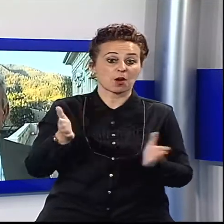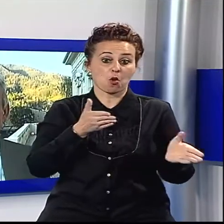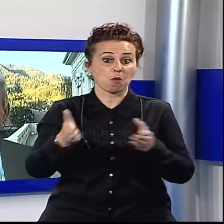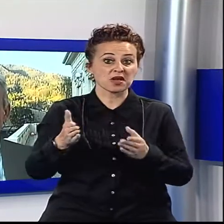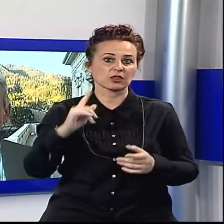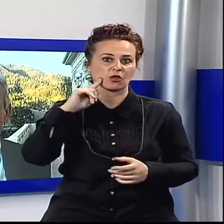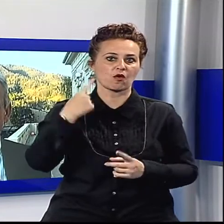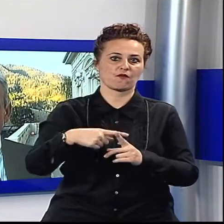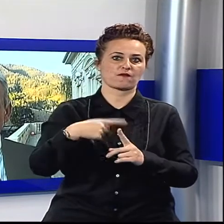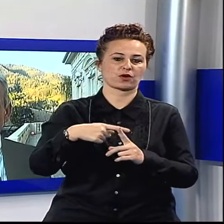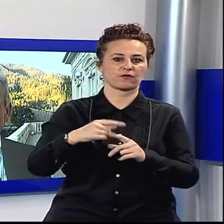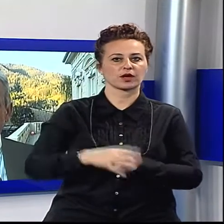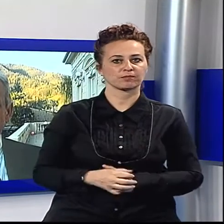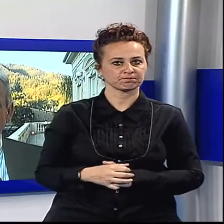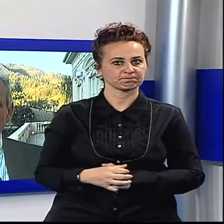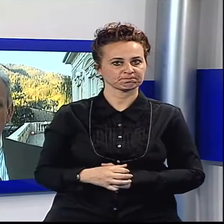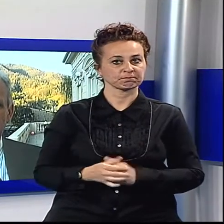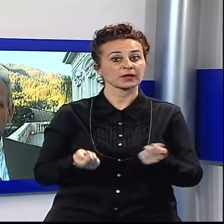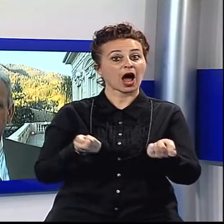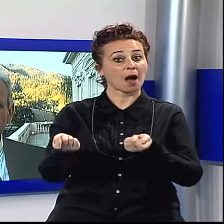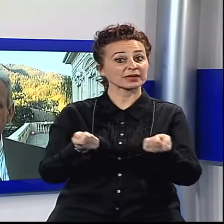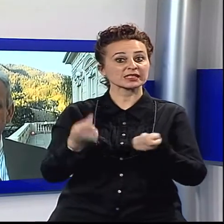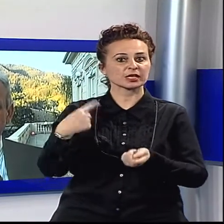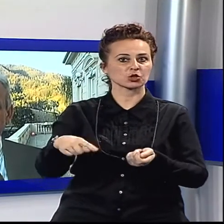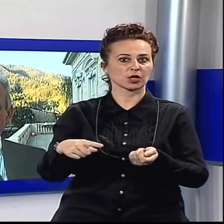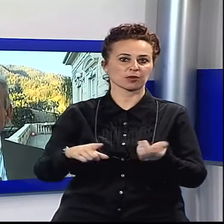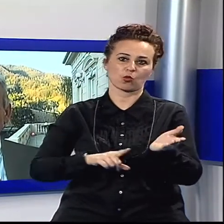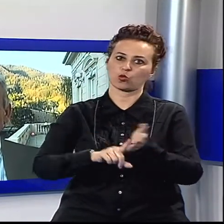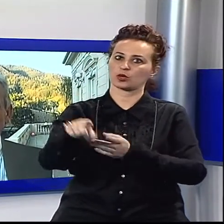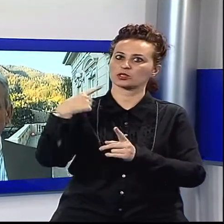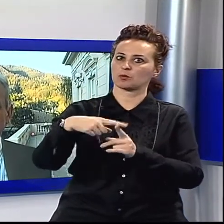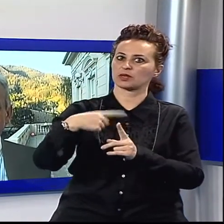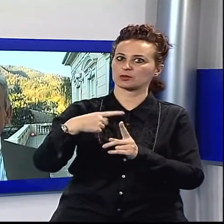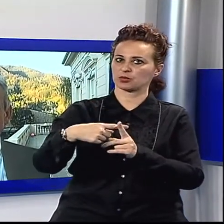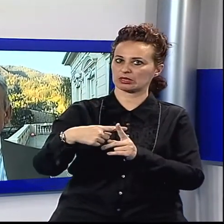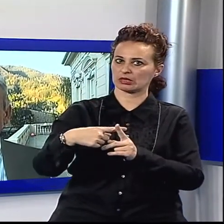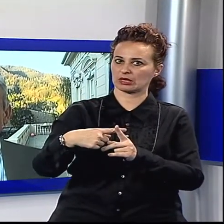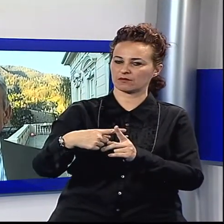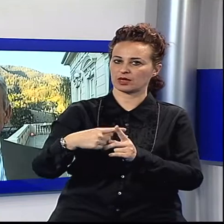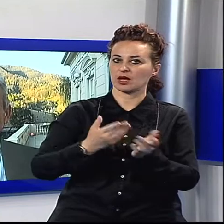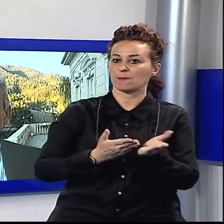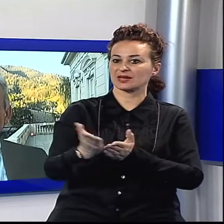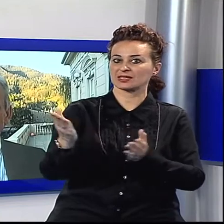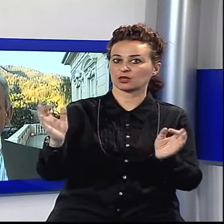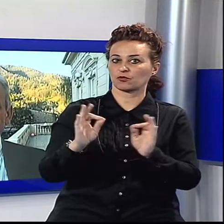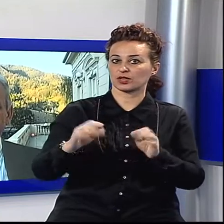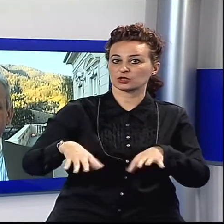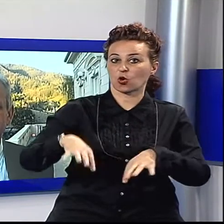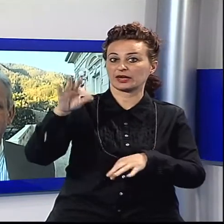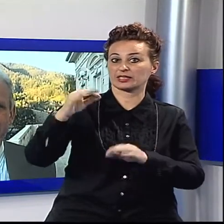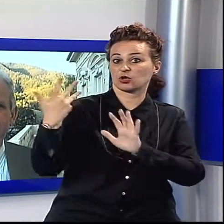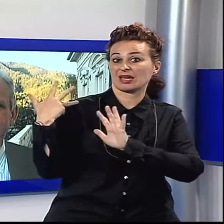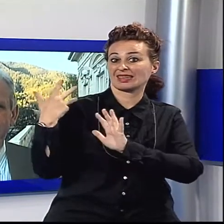per questa amministrazione. Dopo appena 10 mesi, 4 milioni e mezzo di finanziamenti, progetti